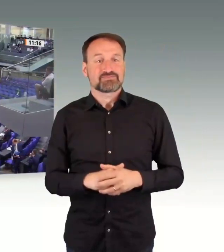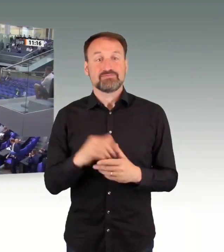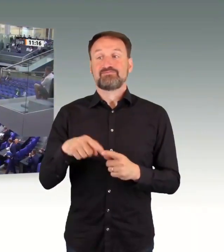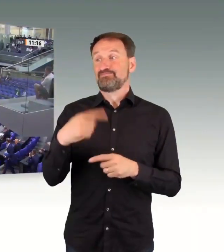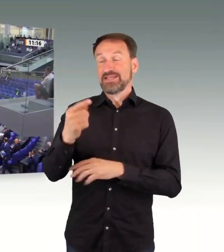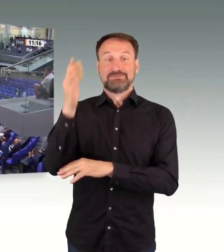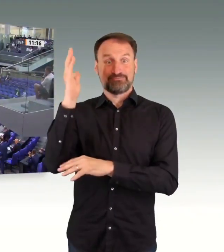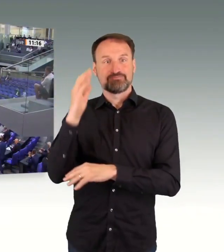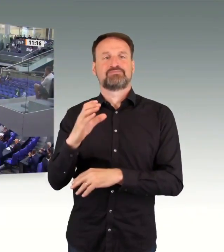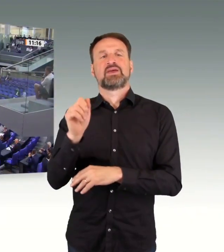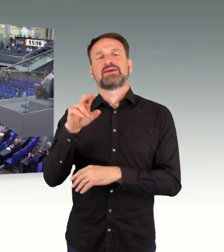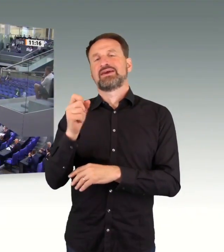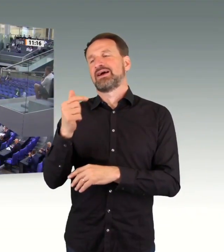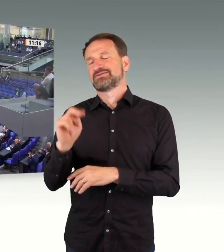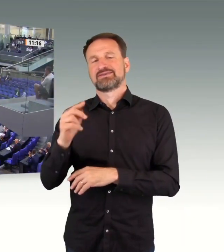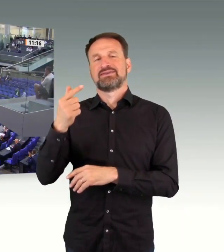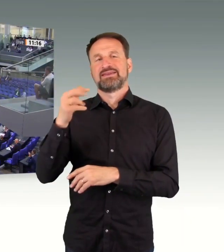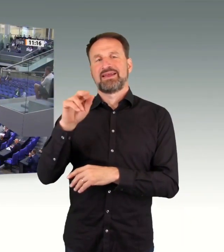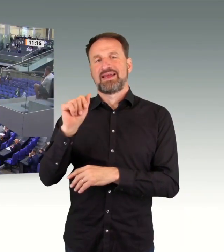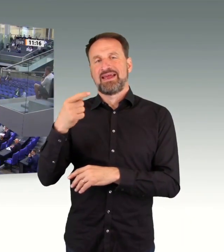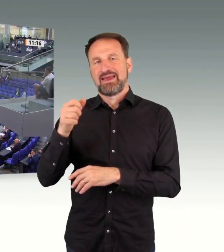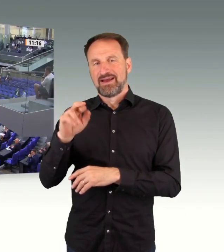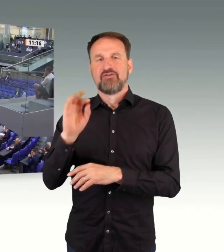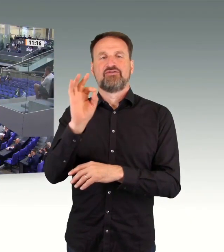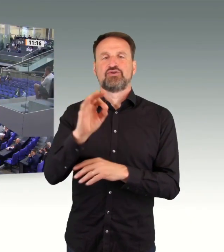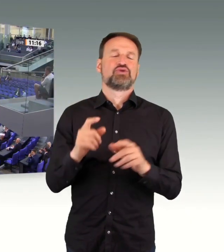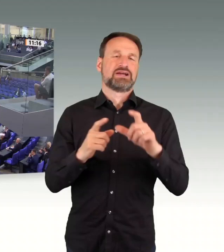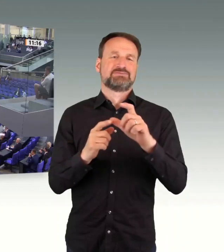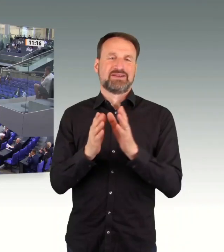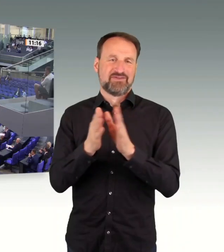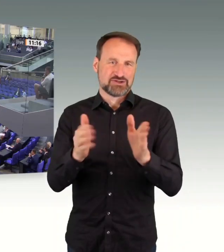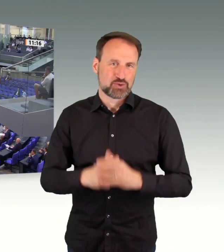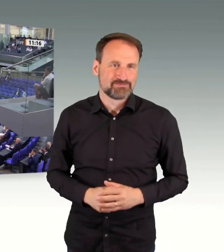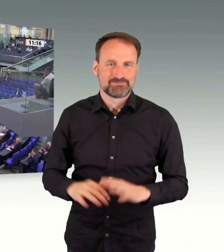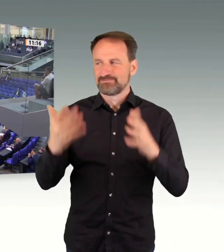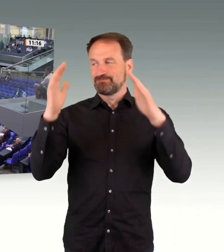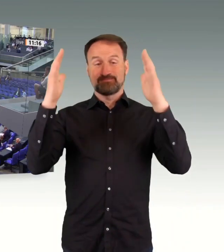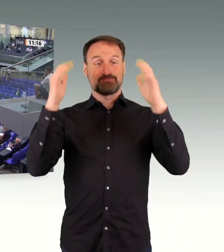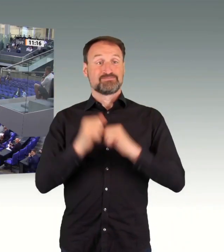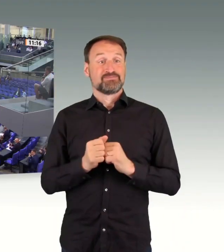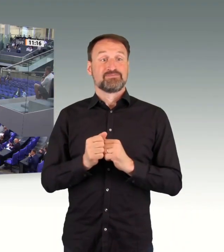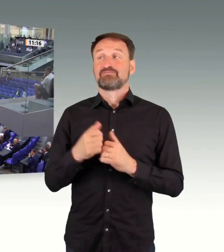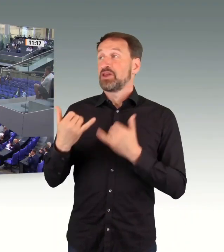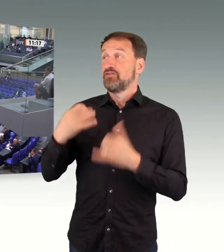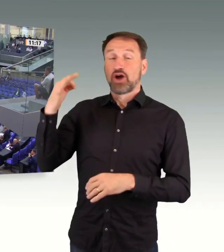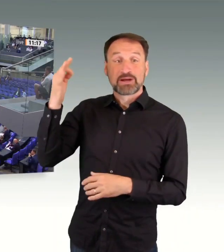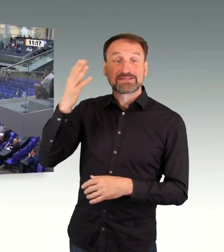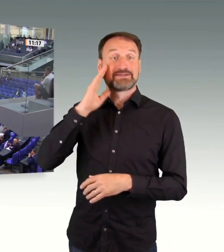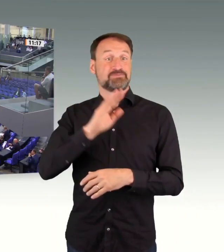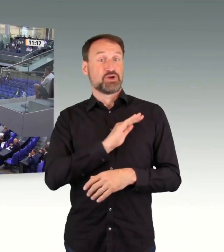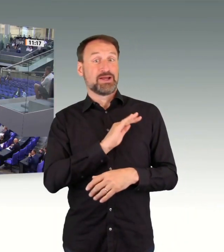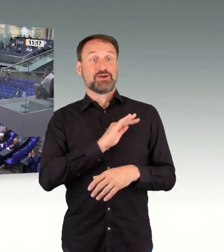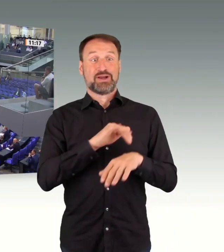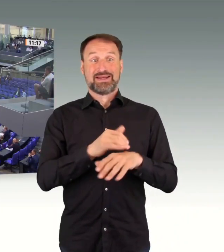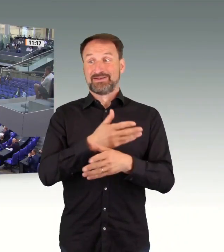vielen Dank für den Antrag. Vielen Dank für die mahnenden Worte. Eines, der es wissen muss. Sie waren ja immerhin lange